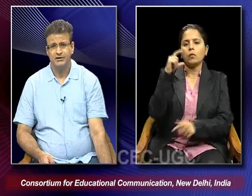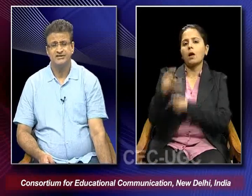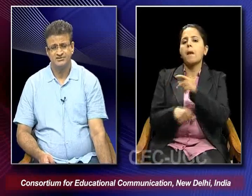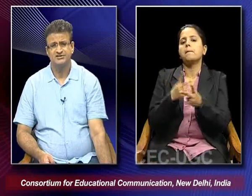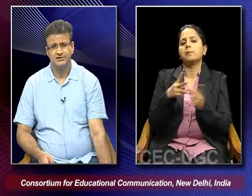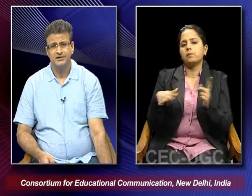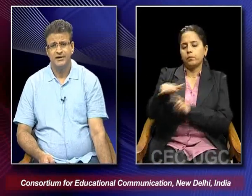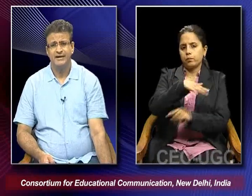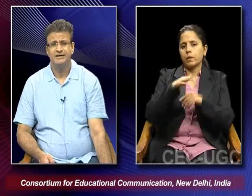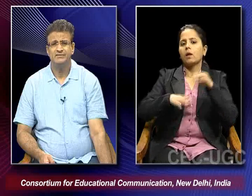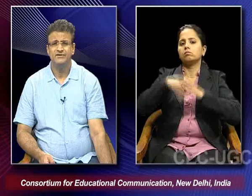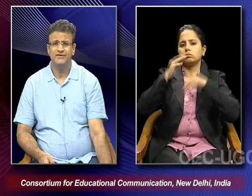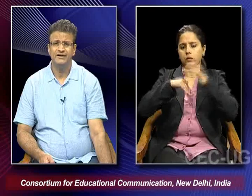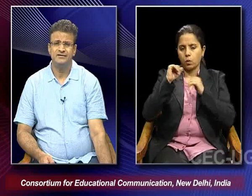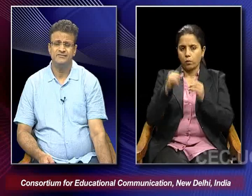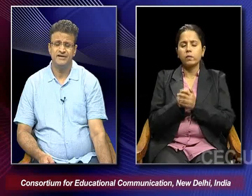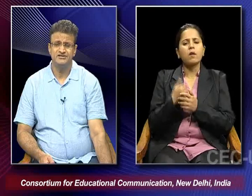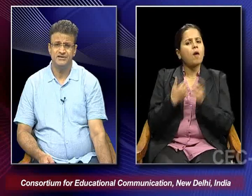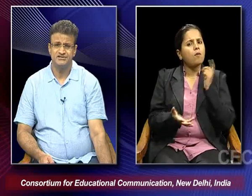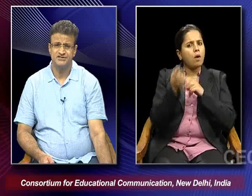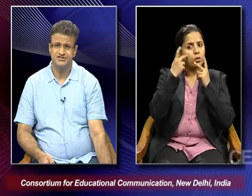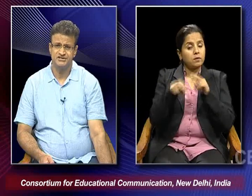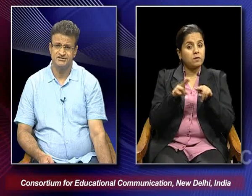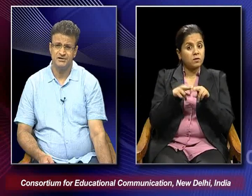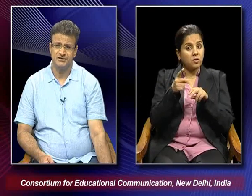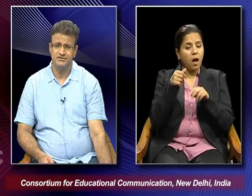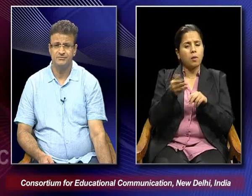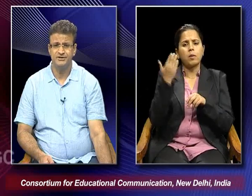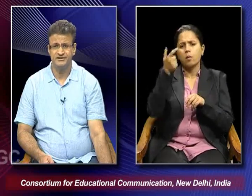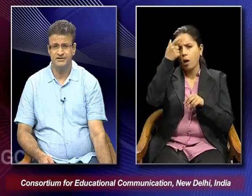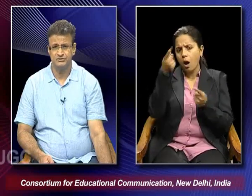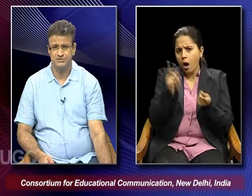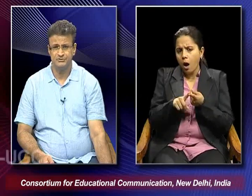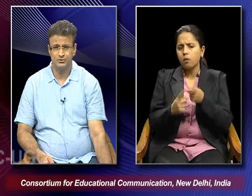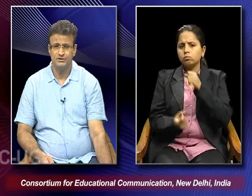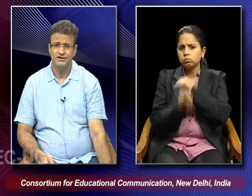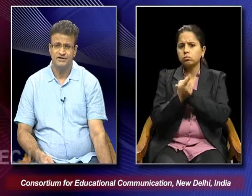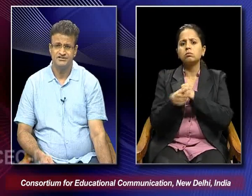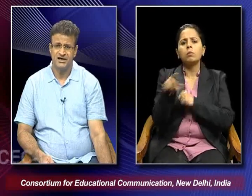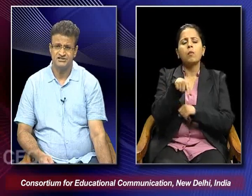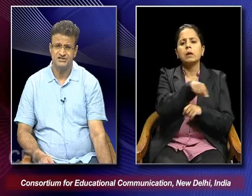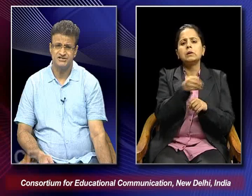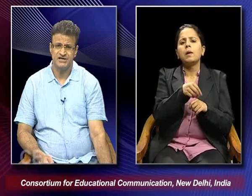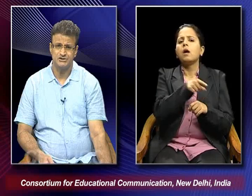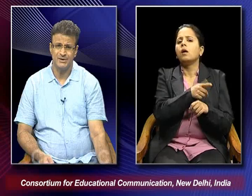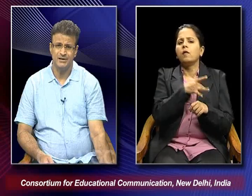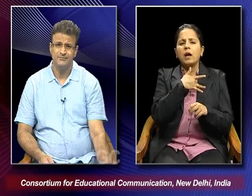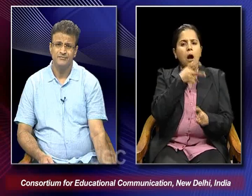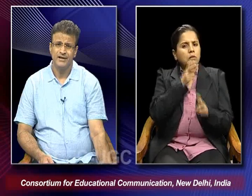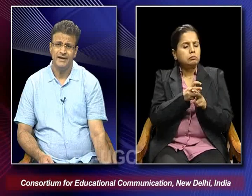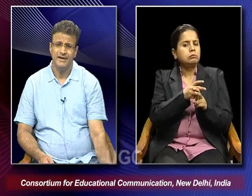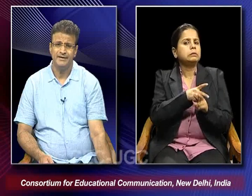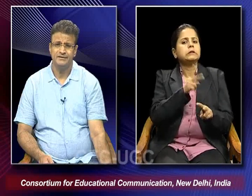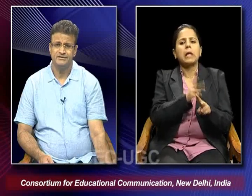in the structure. And then we find that the financial exigencies they were being there to subdue its harshness as well